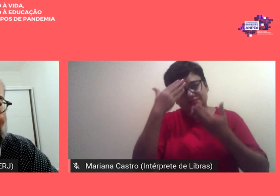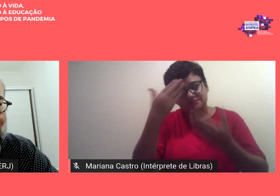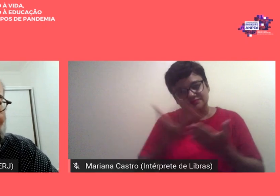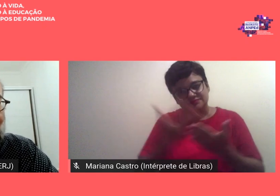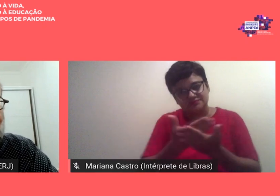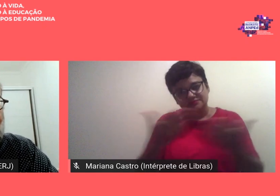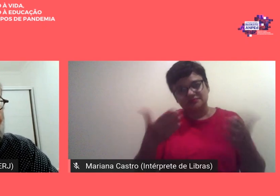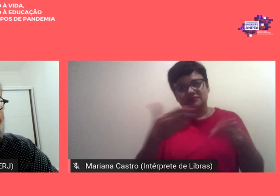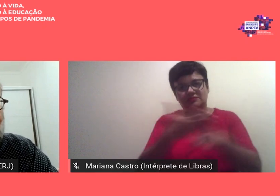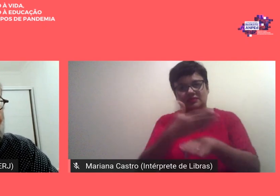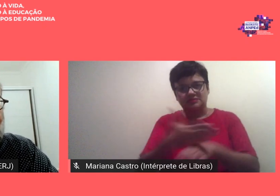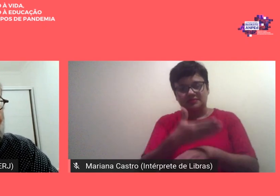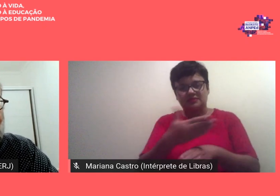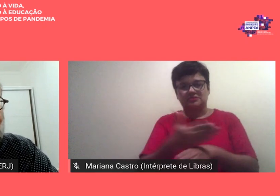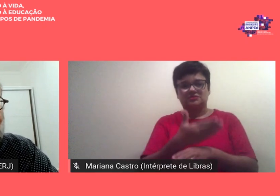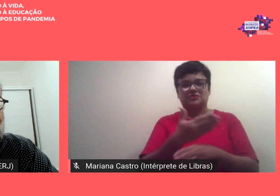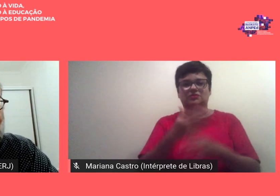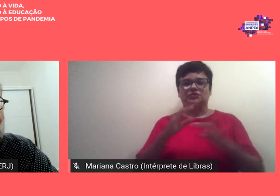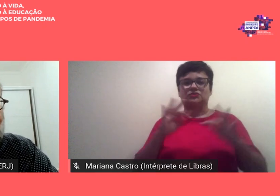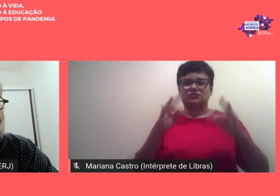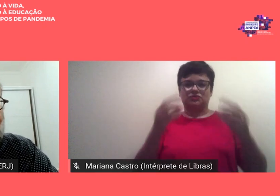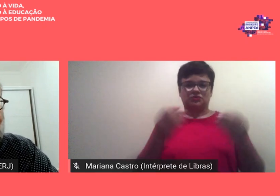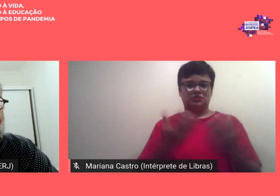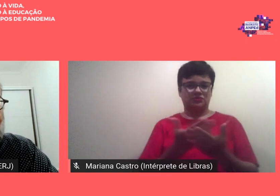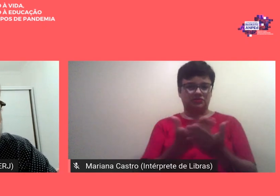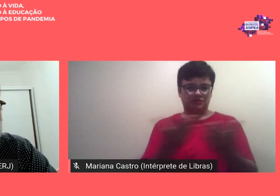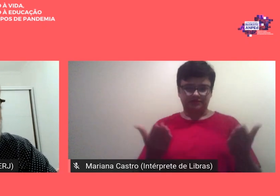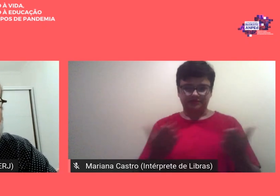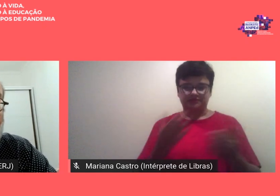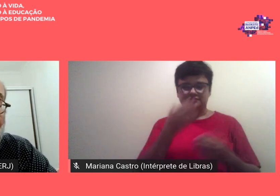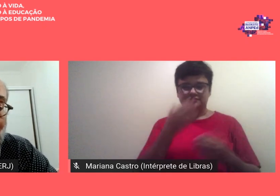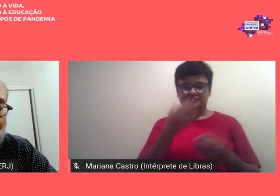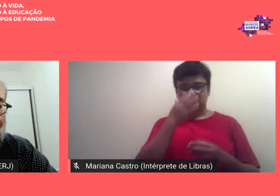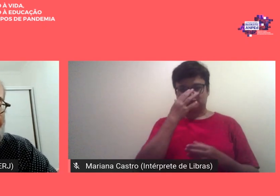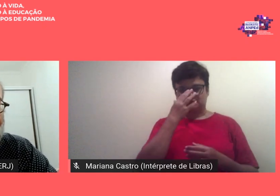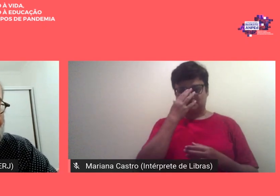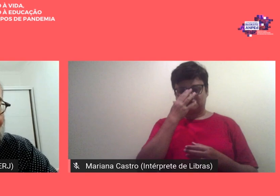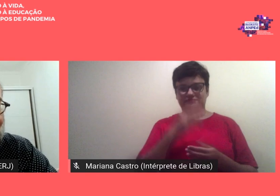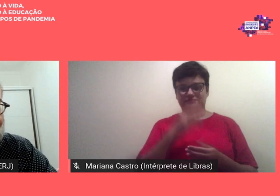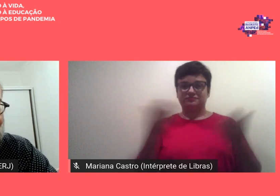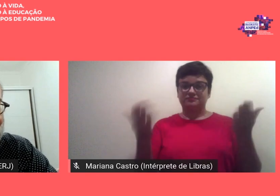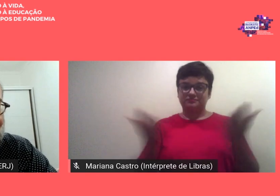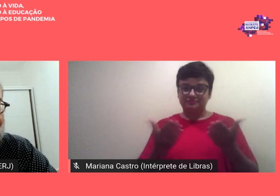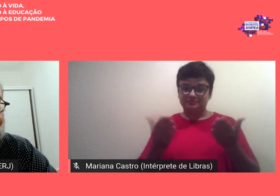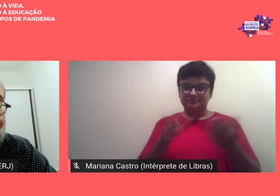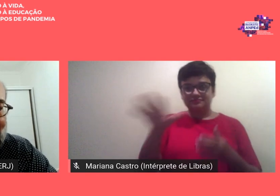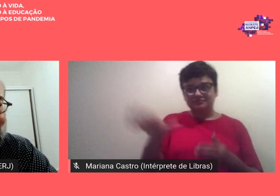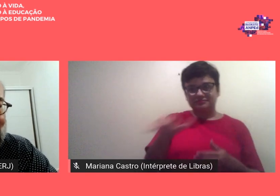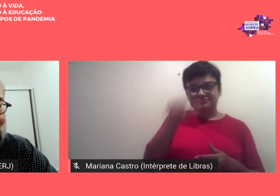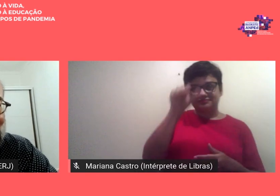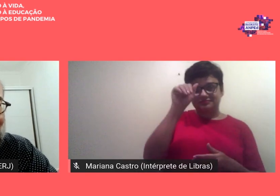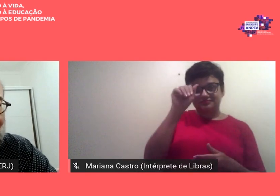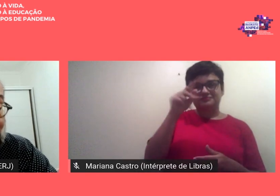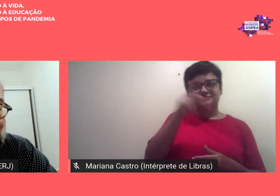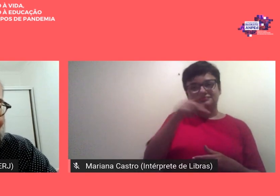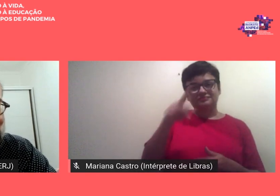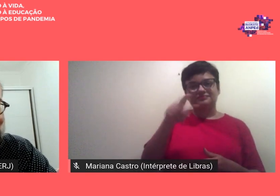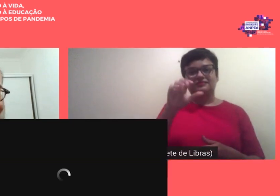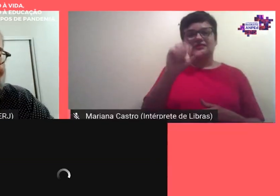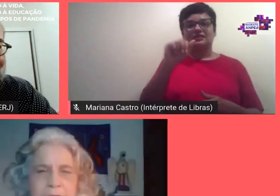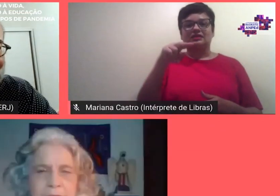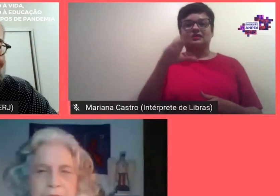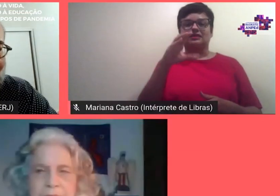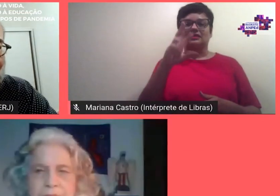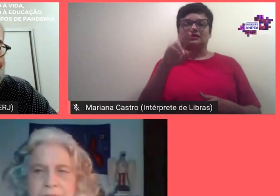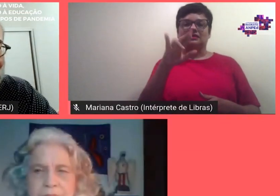participação é de todos vocês e agora eu vou chamar a professora Ana Cristina Minho